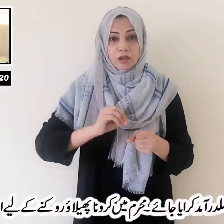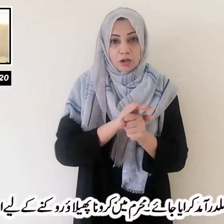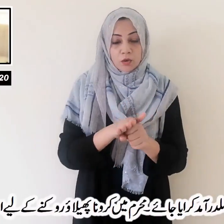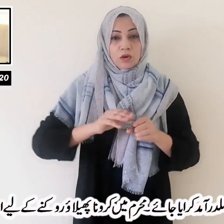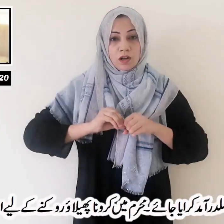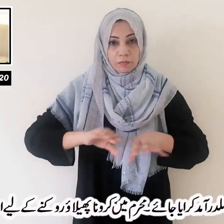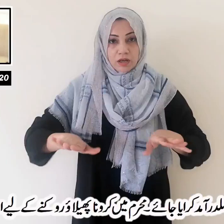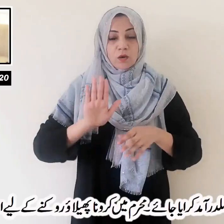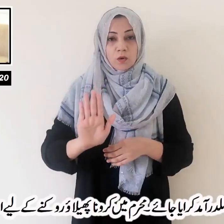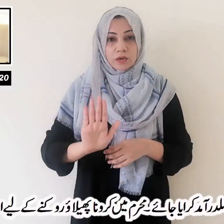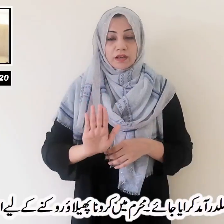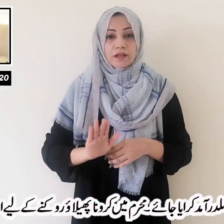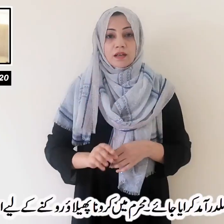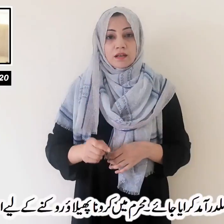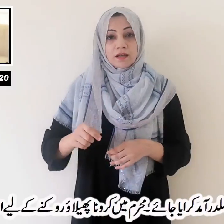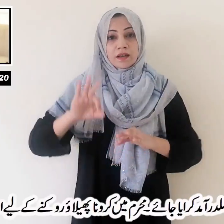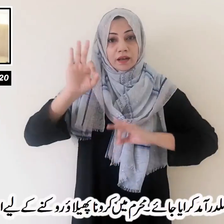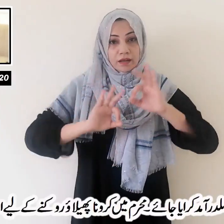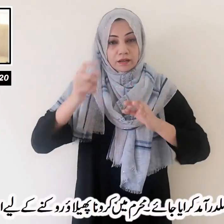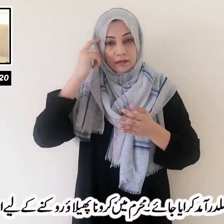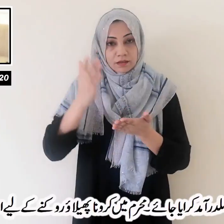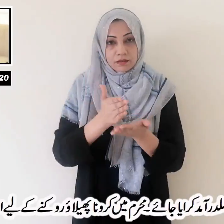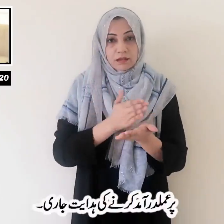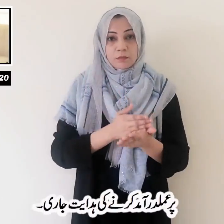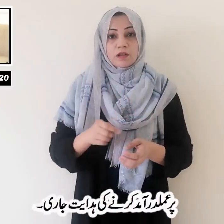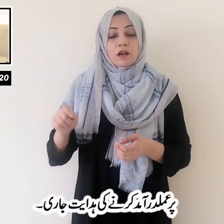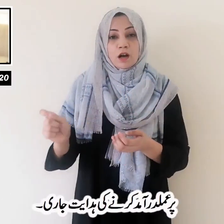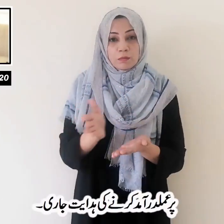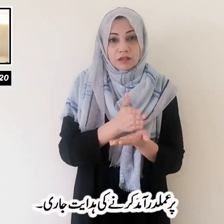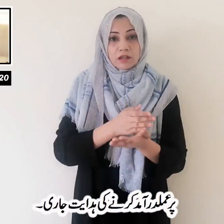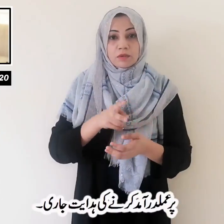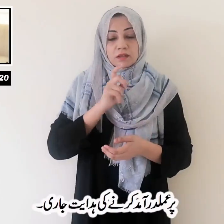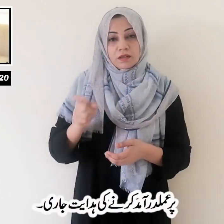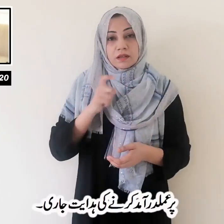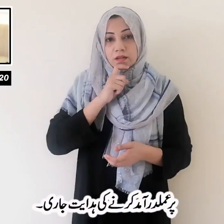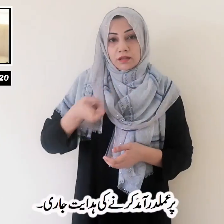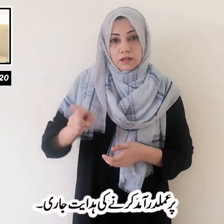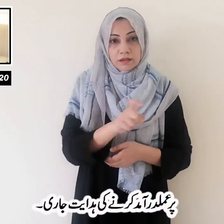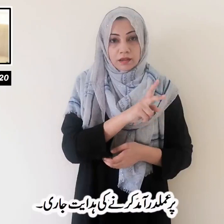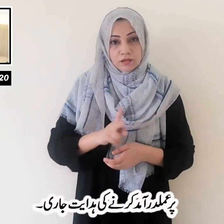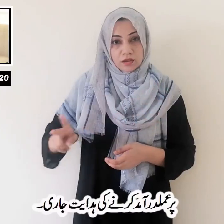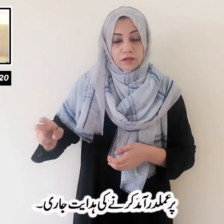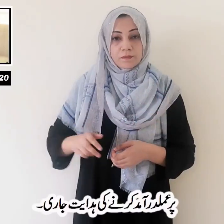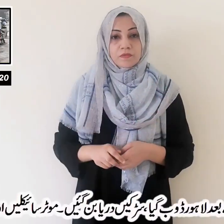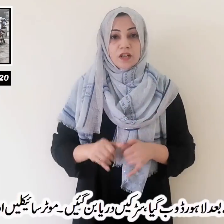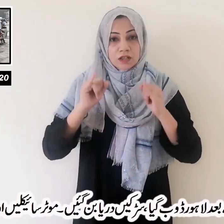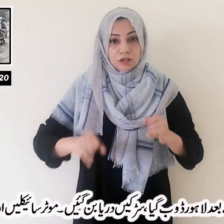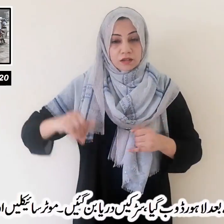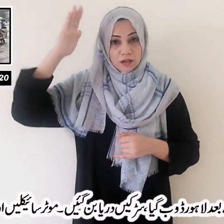کرونا پھلاؤ روکنے کے لیے احتیاطی تدابیر پر عمل درامت کرنے کی ہدایت جاری شدید